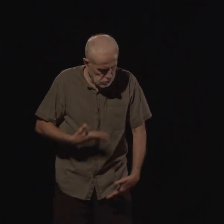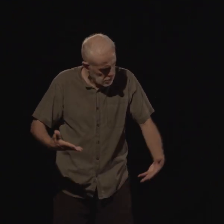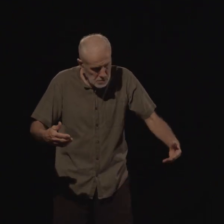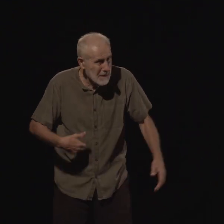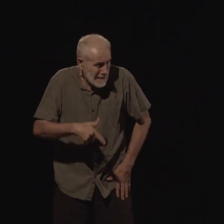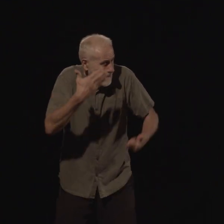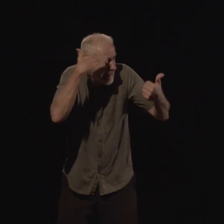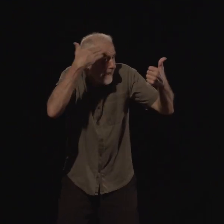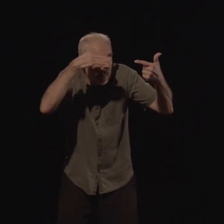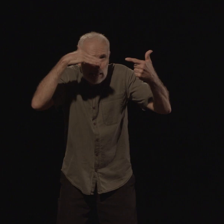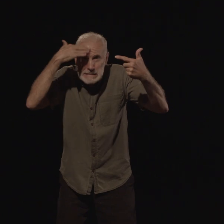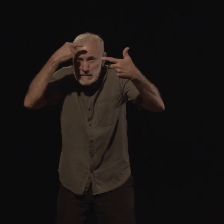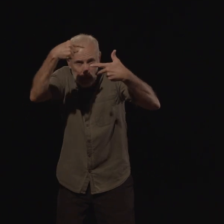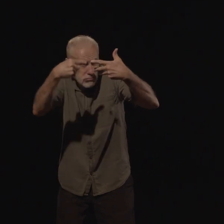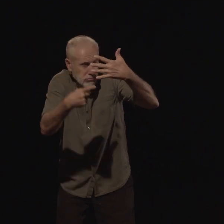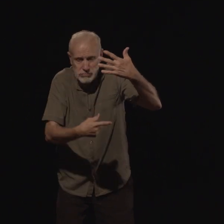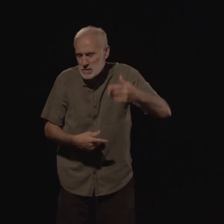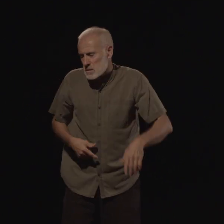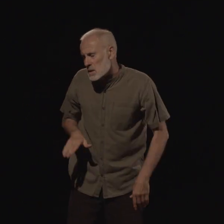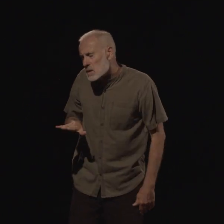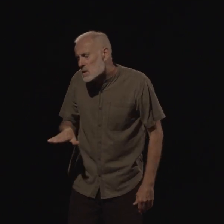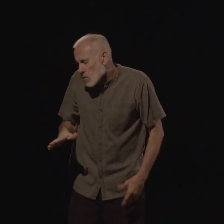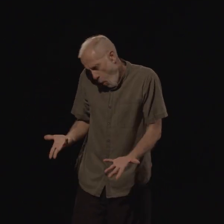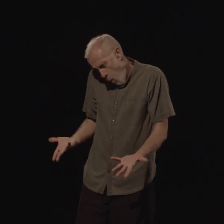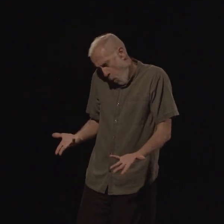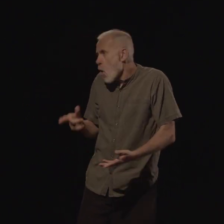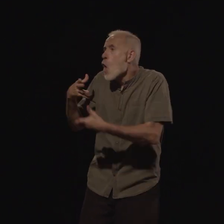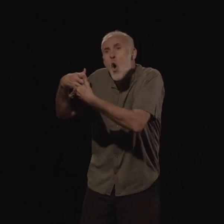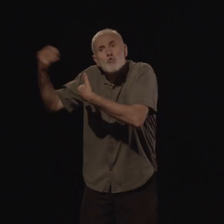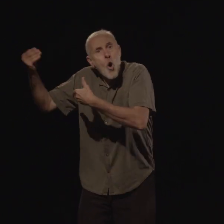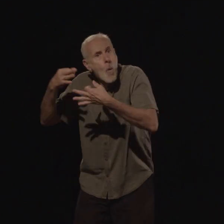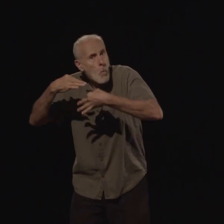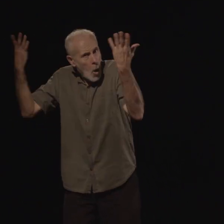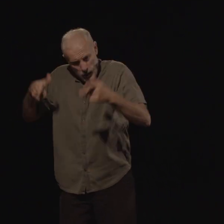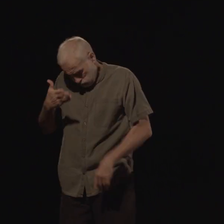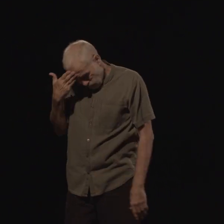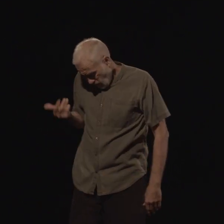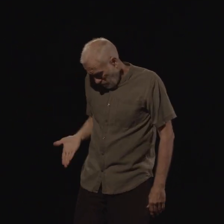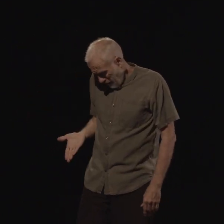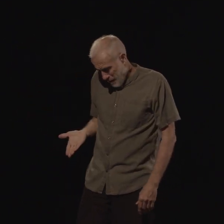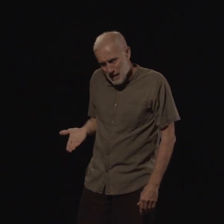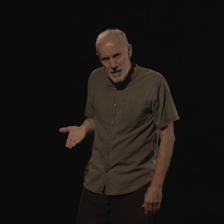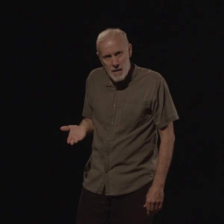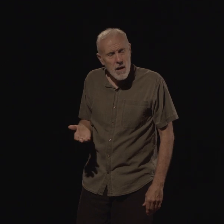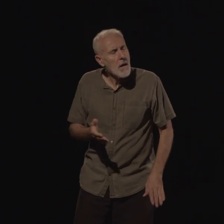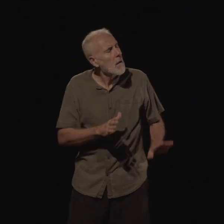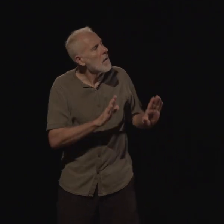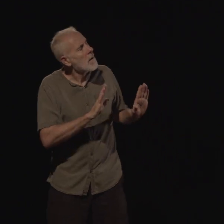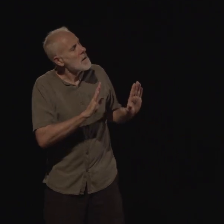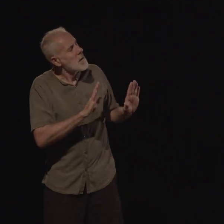Alors, pour essayer de le consoler, sa femme lui dit. Pourtant, voyons, tu ne sais pas quel temps il fait. Quel temps il